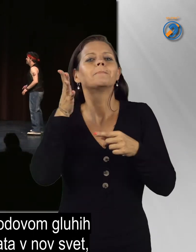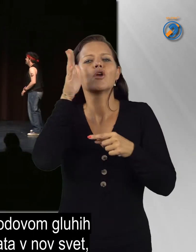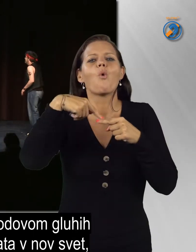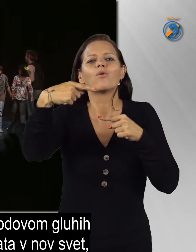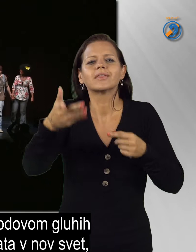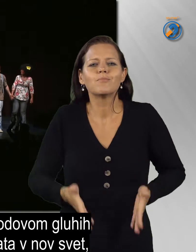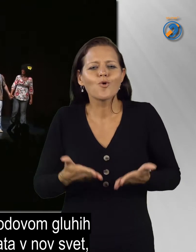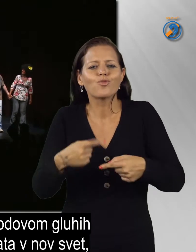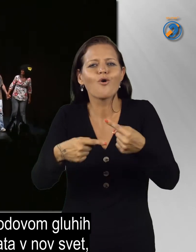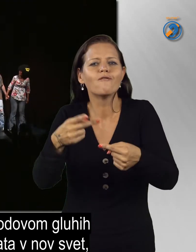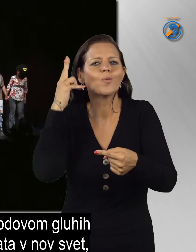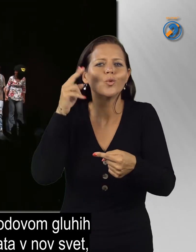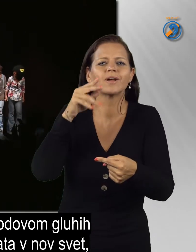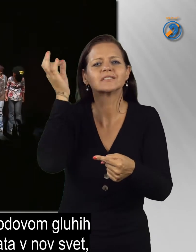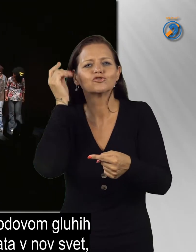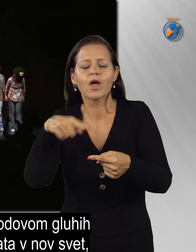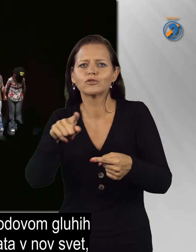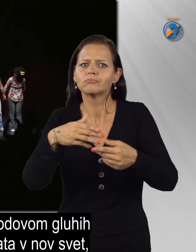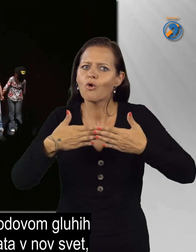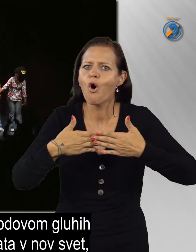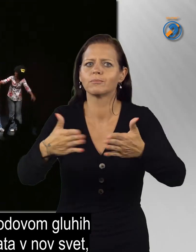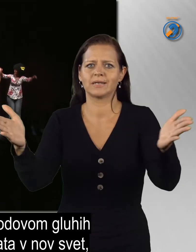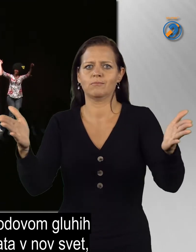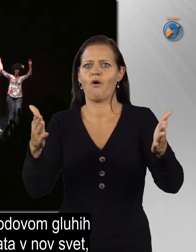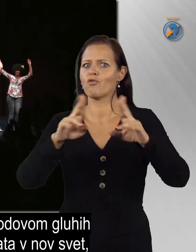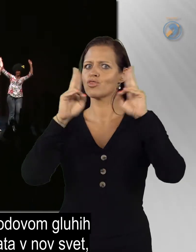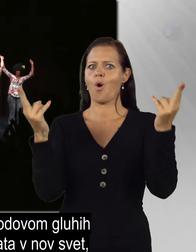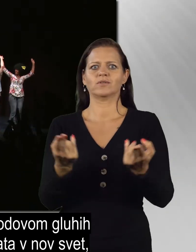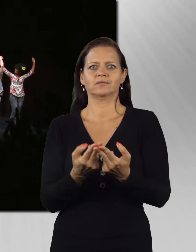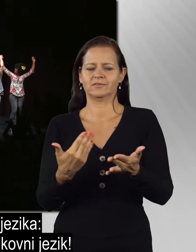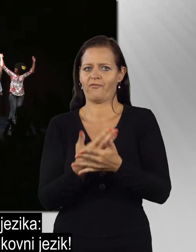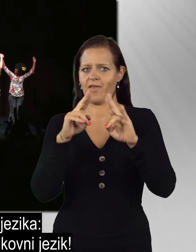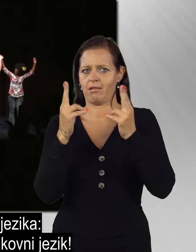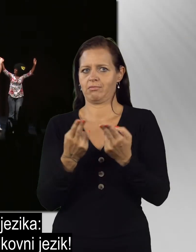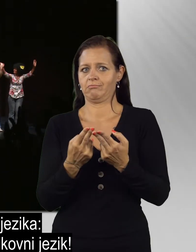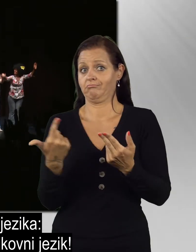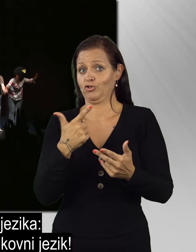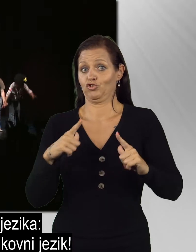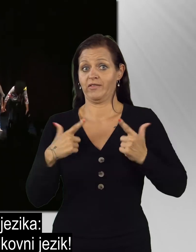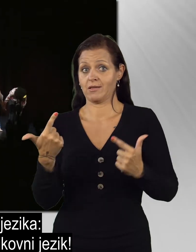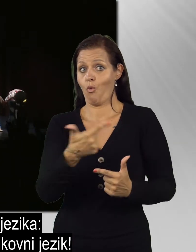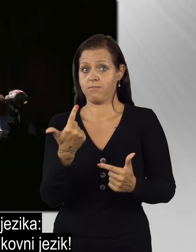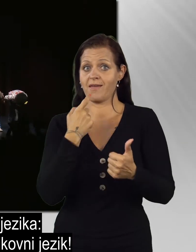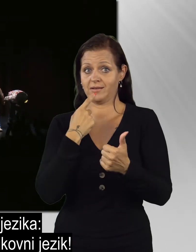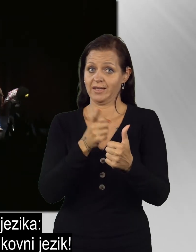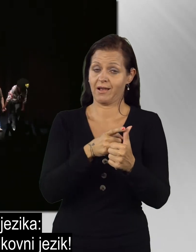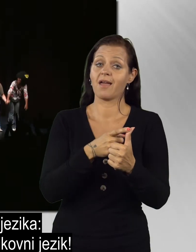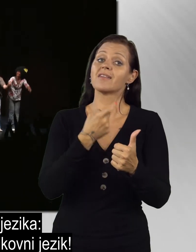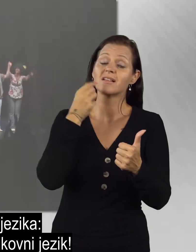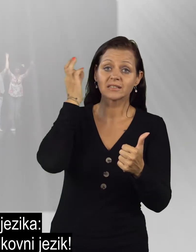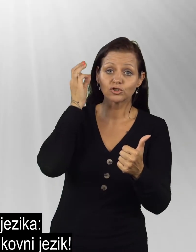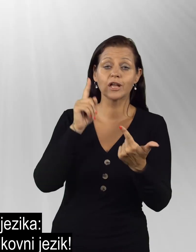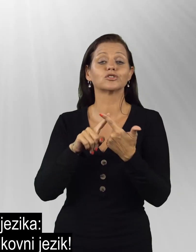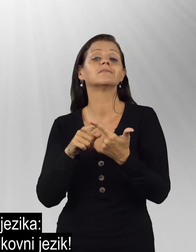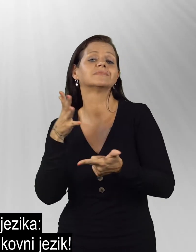gluhih in slišečih odprimo vrata v nov svet, kjer živita oba jezika, jezik slišečih in